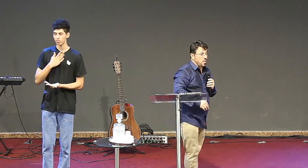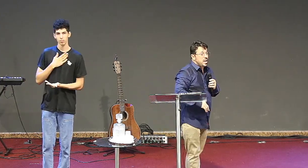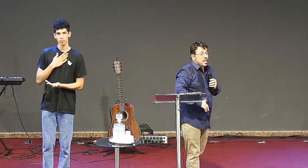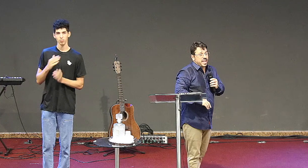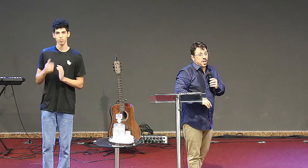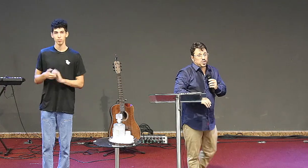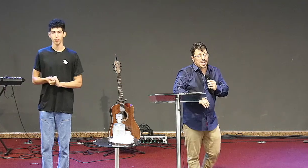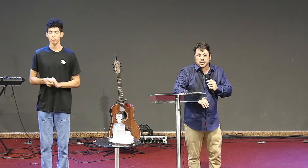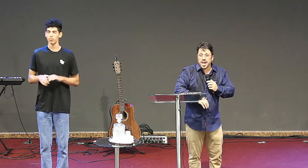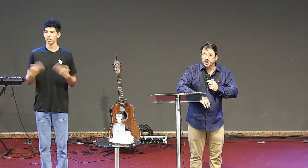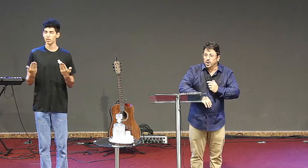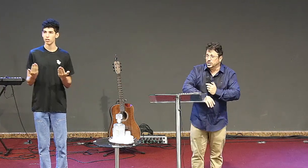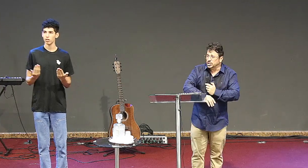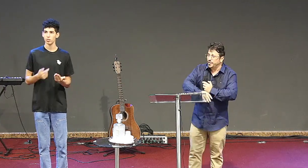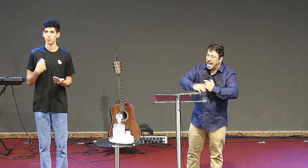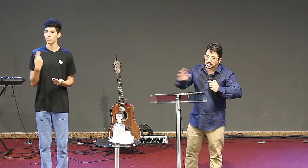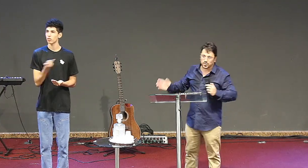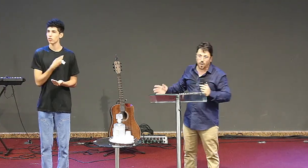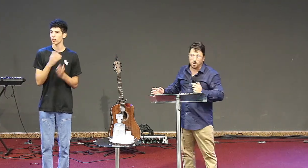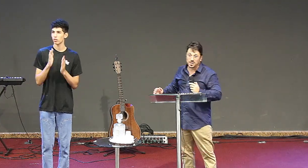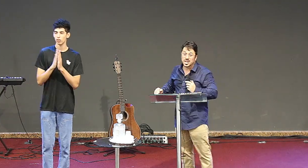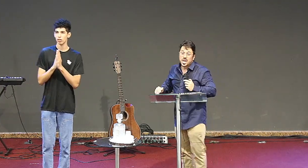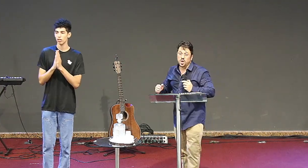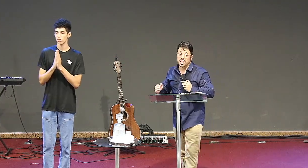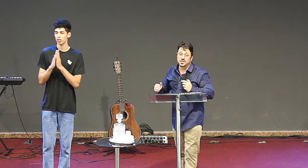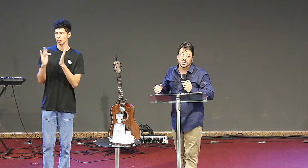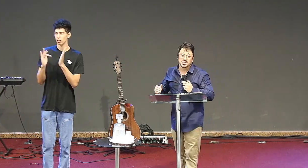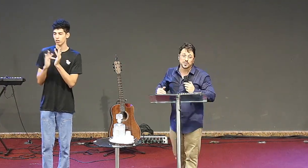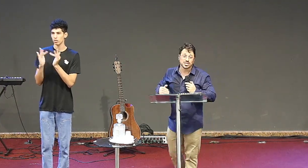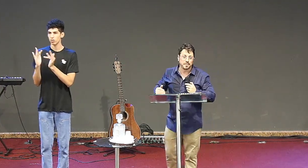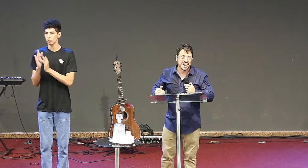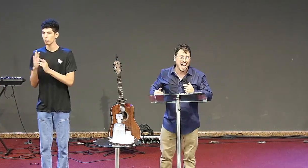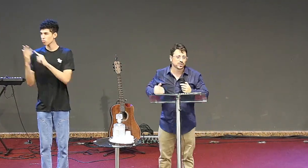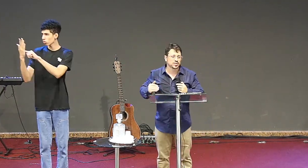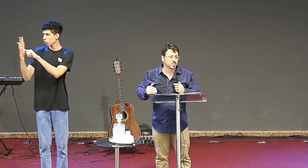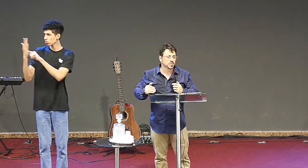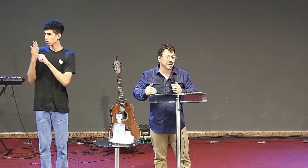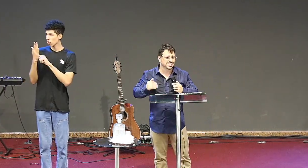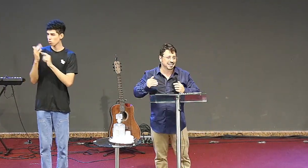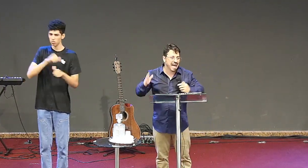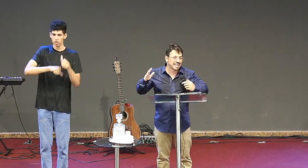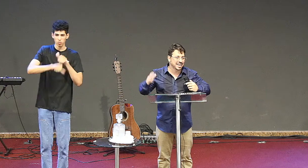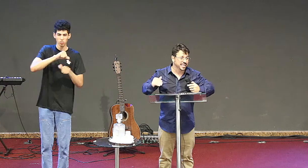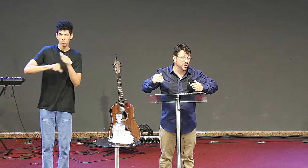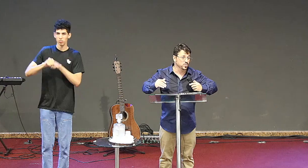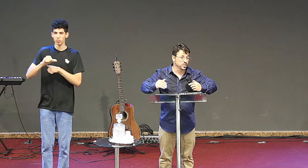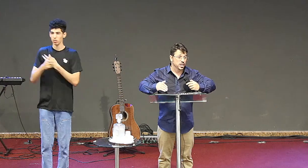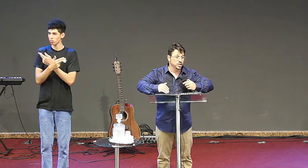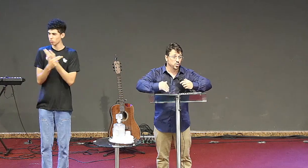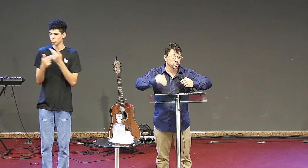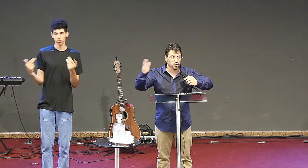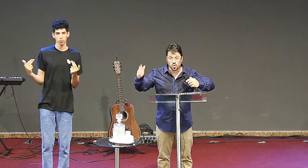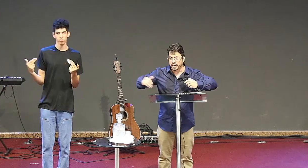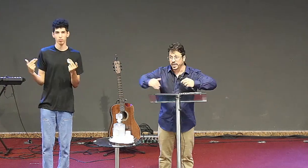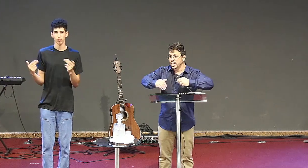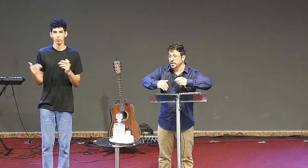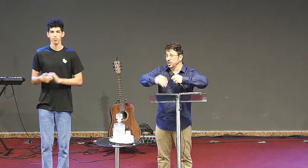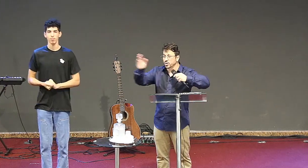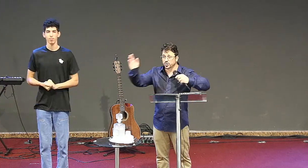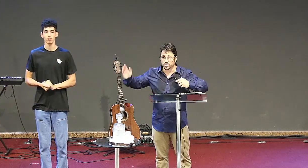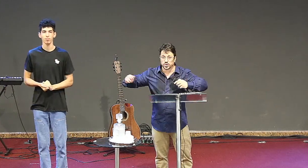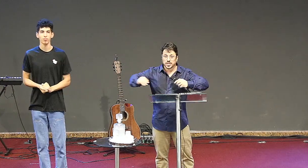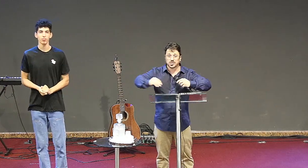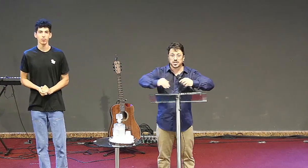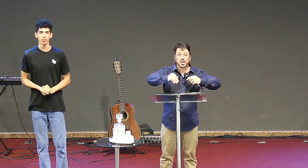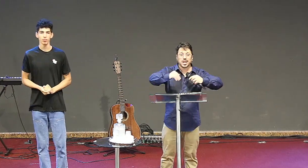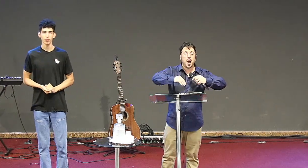oração, Deus já nos revirou de diversas formas. Nós não estamos apegados simplesmente a nada em termos de costume, de